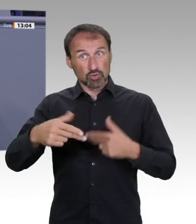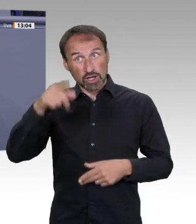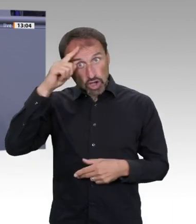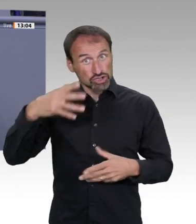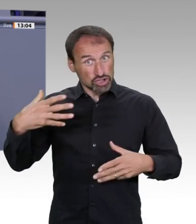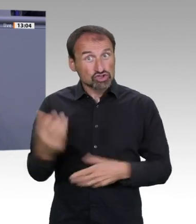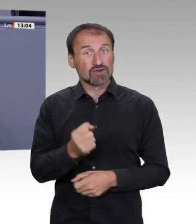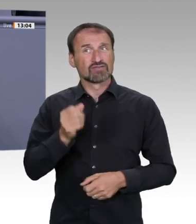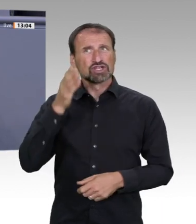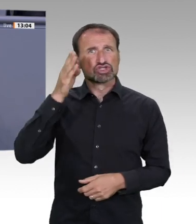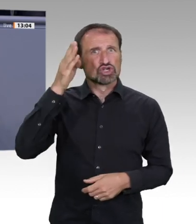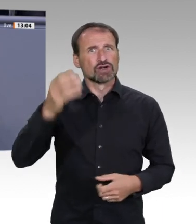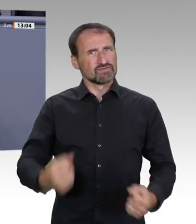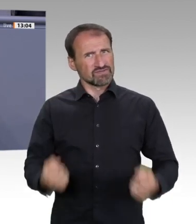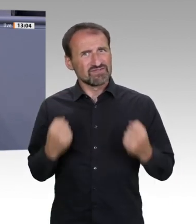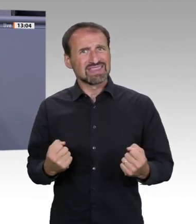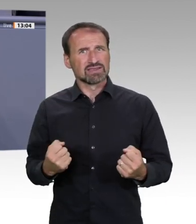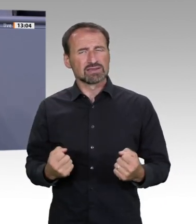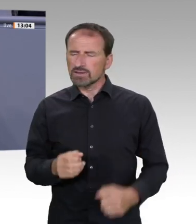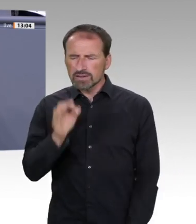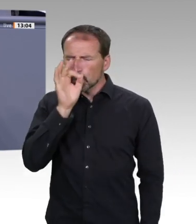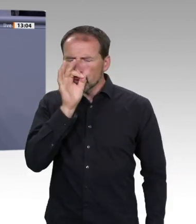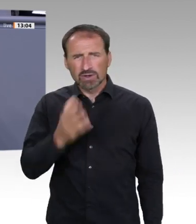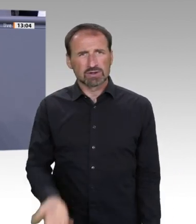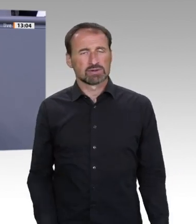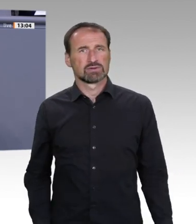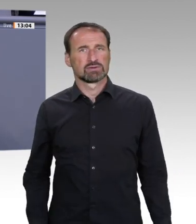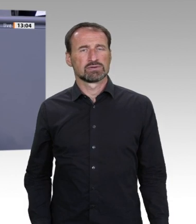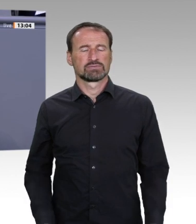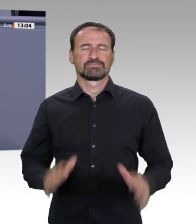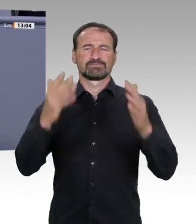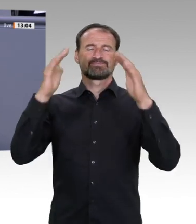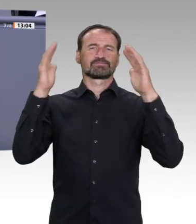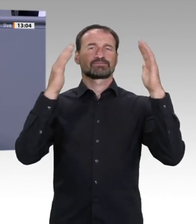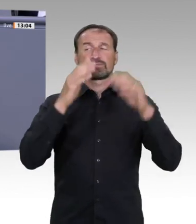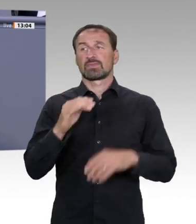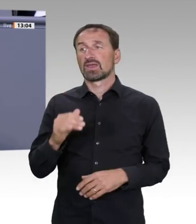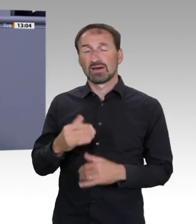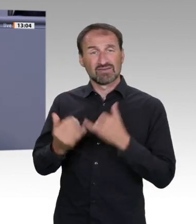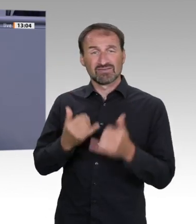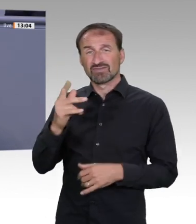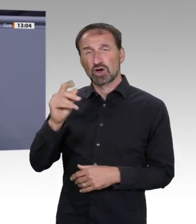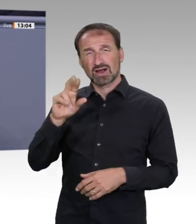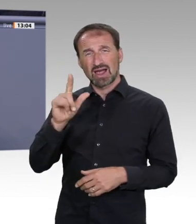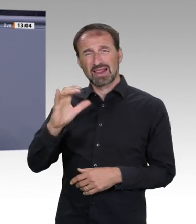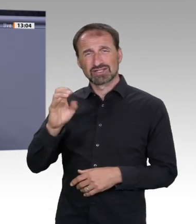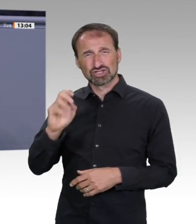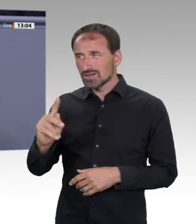Sie führen nicht, Frau Karliczek. Sie agieren nicht wie eine Ressortchefin, sondern wie